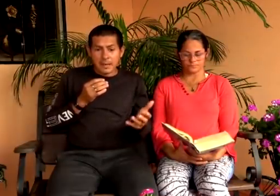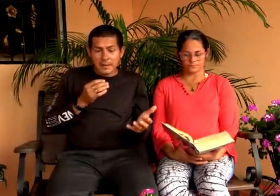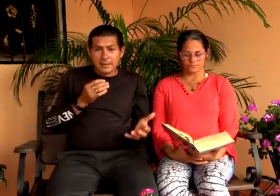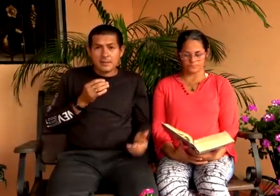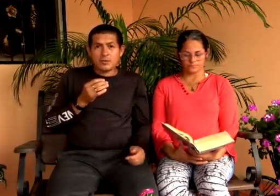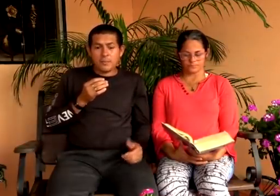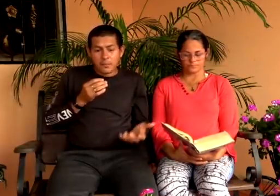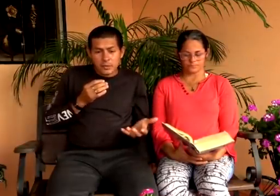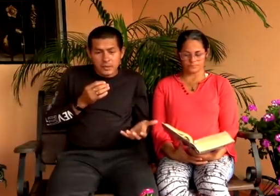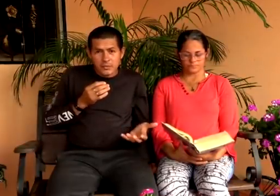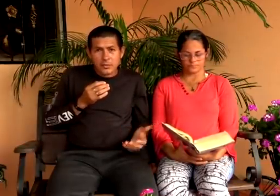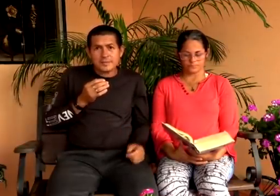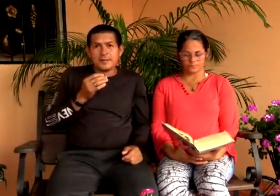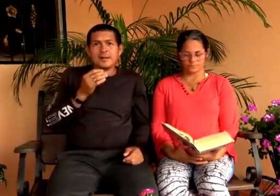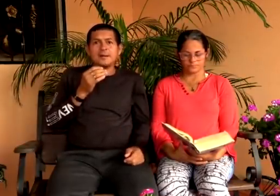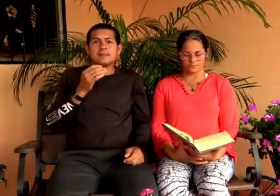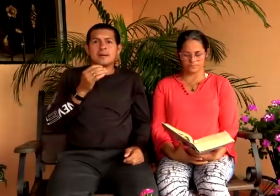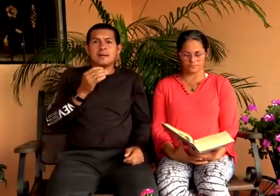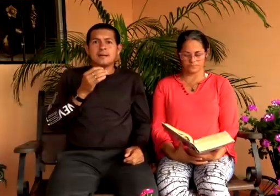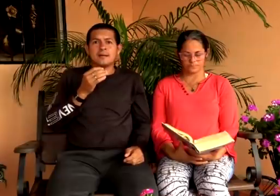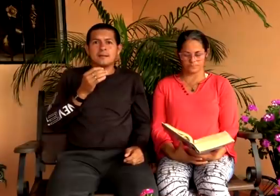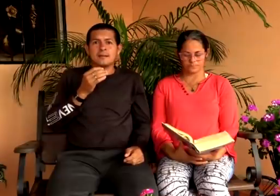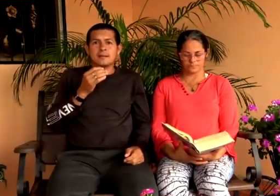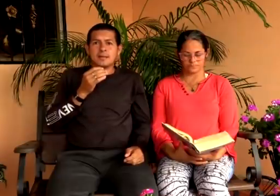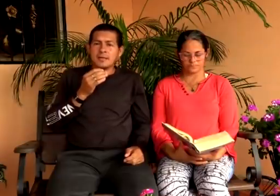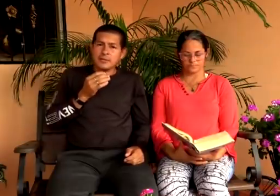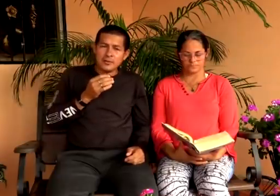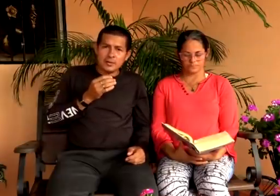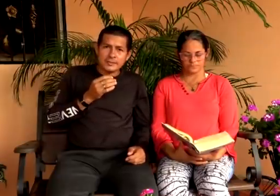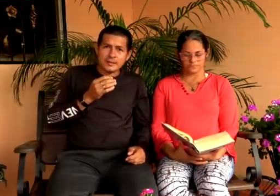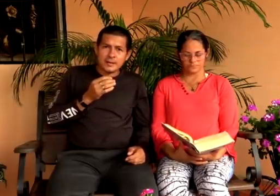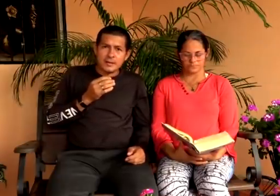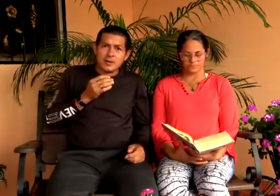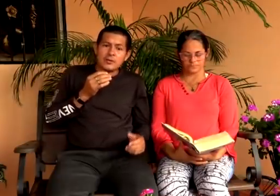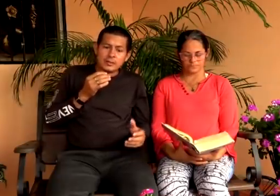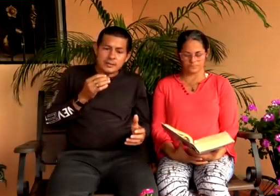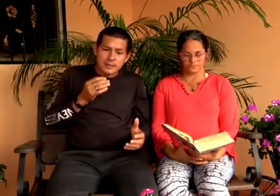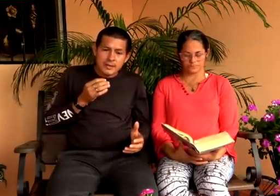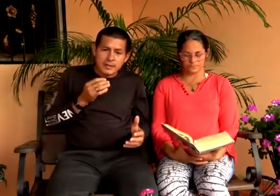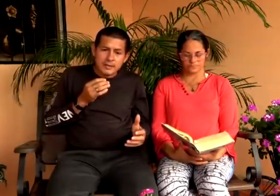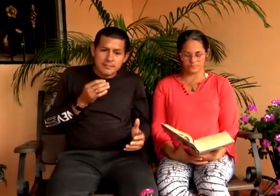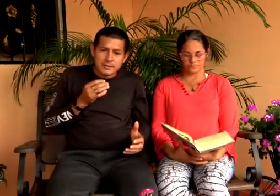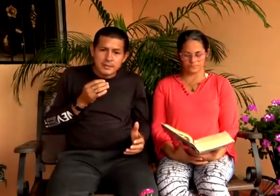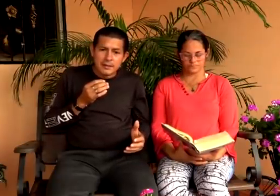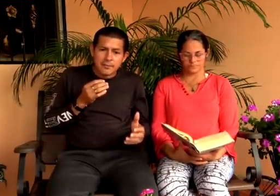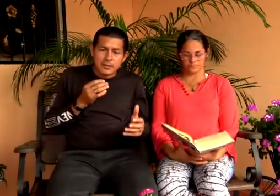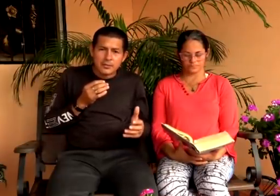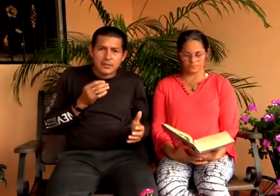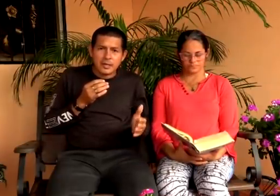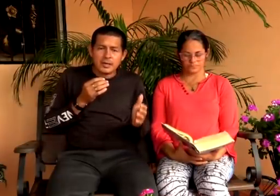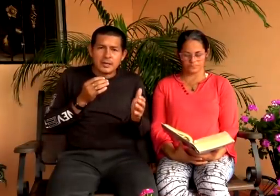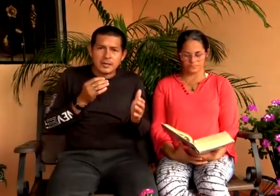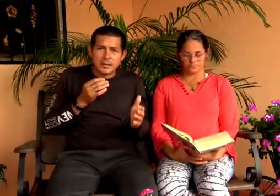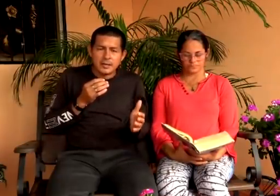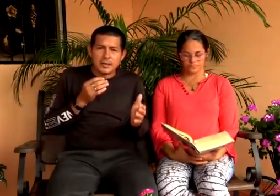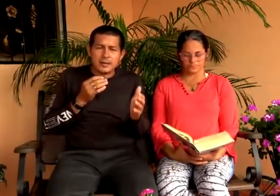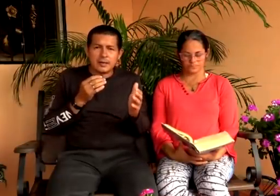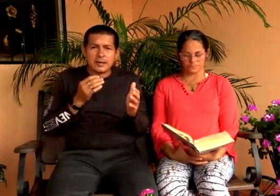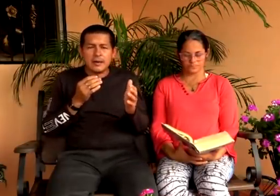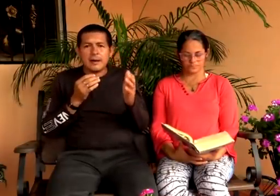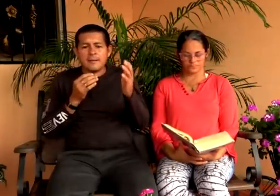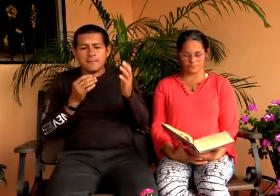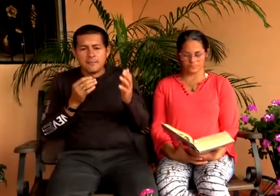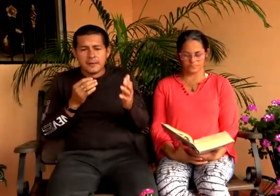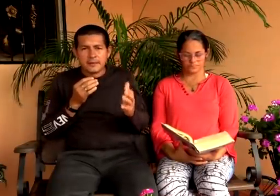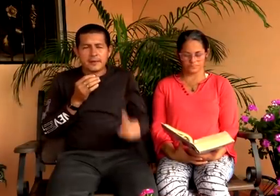Es palabra de Dios porque no lo aceptan. ¿Quiénes no lo aceptan? Los que están en la mentira porque no quieren creer